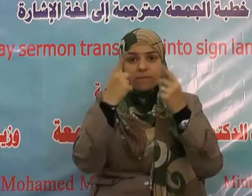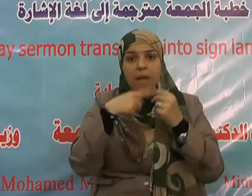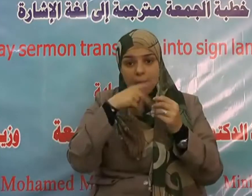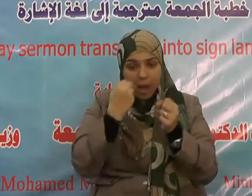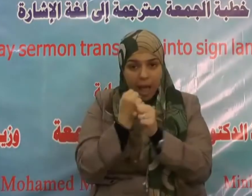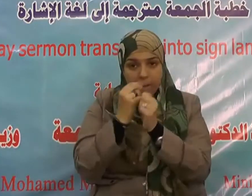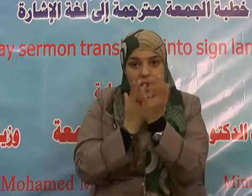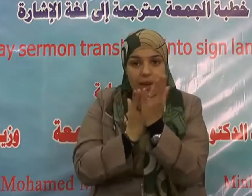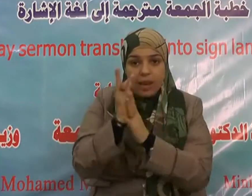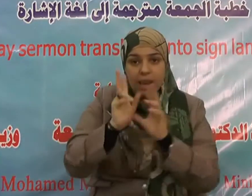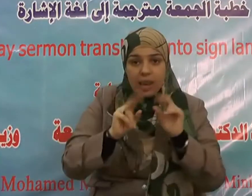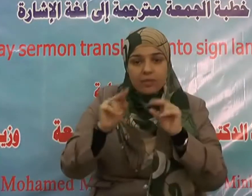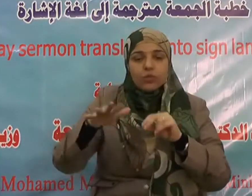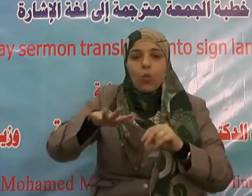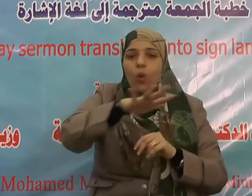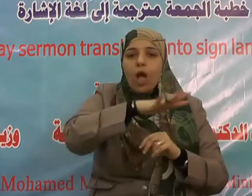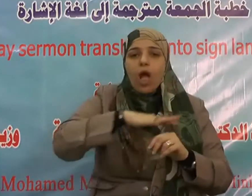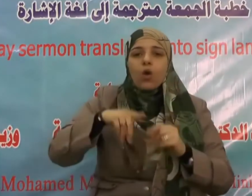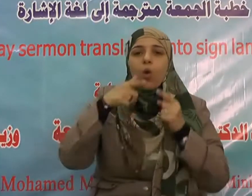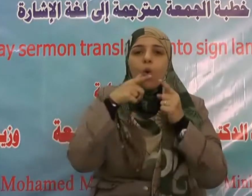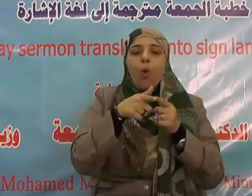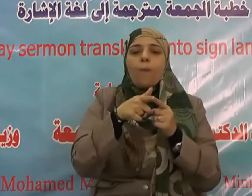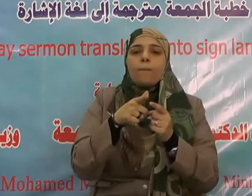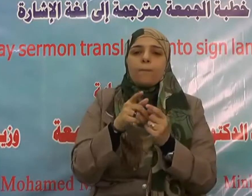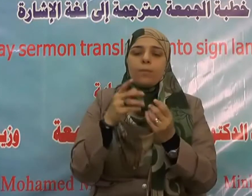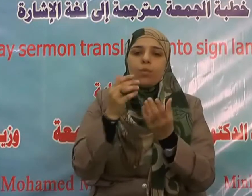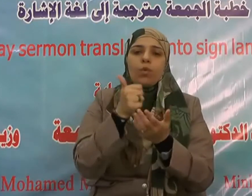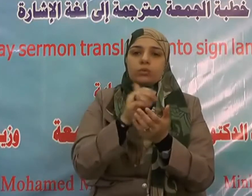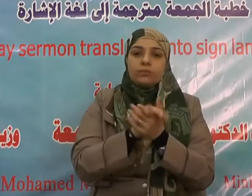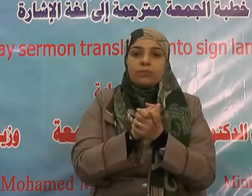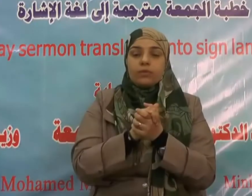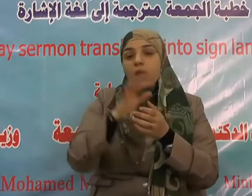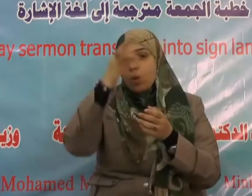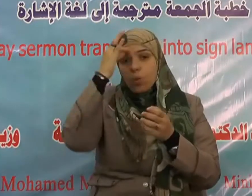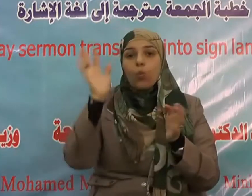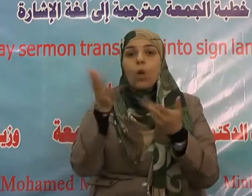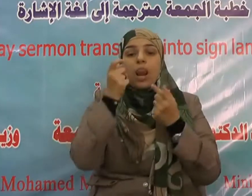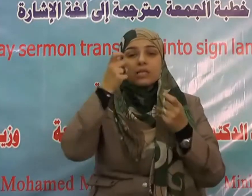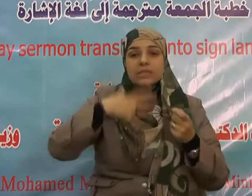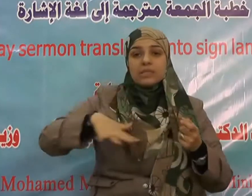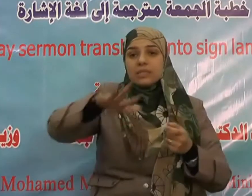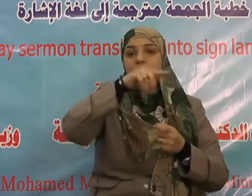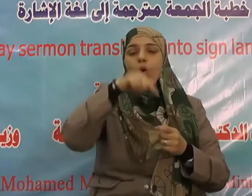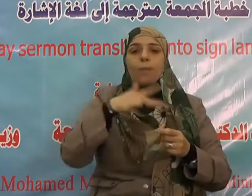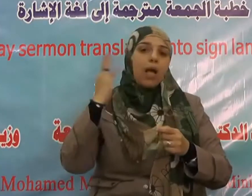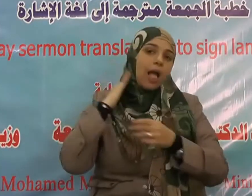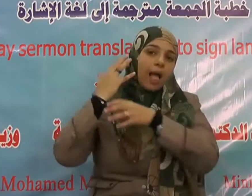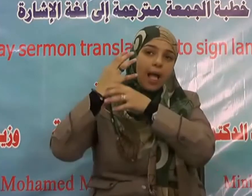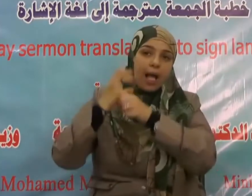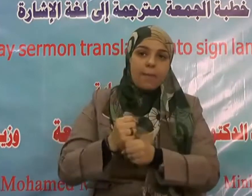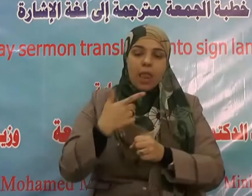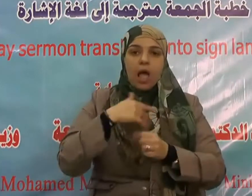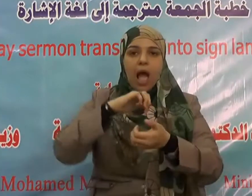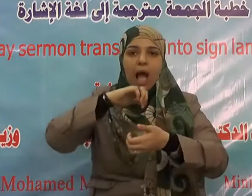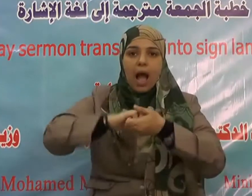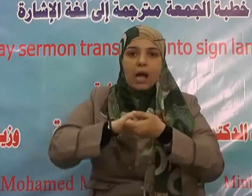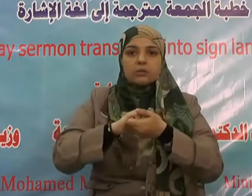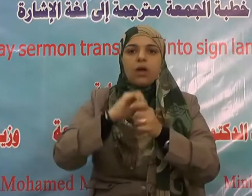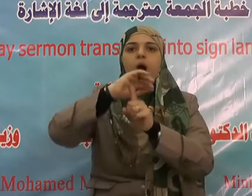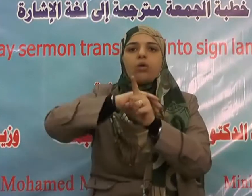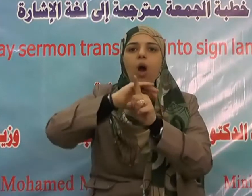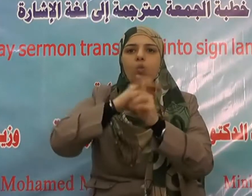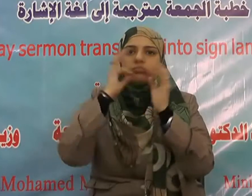الذين آمنوا وعملوا الصالحات أن لهم جنات تجري من تحتها